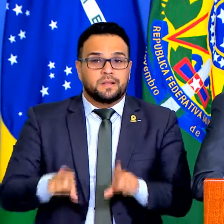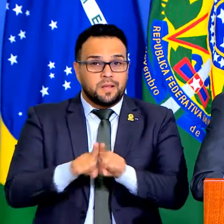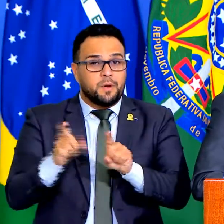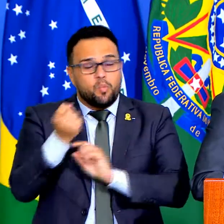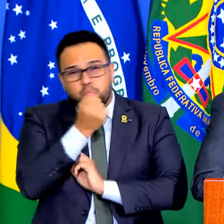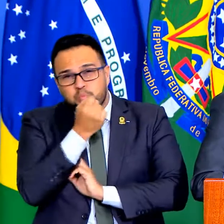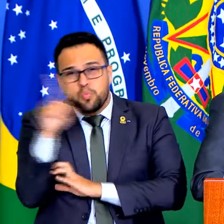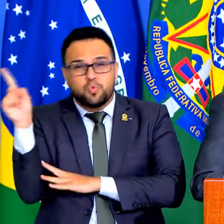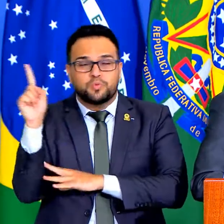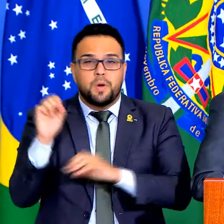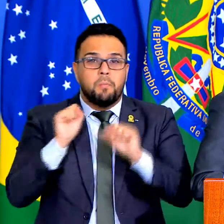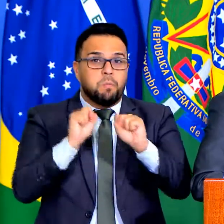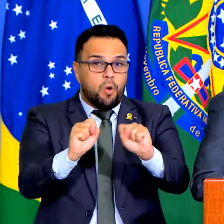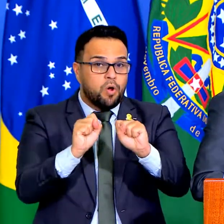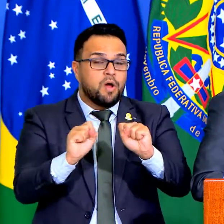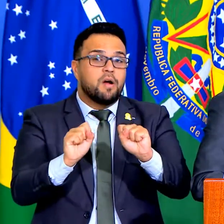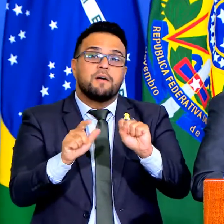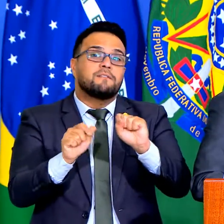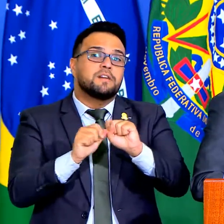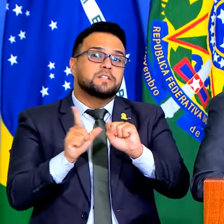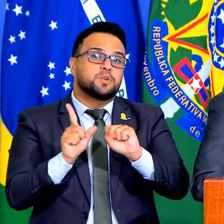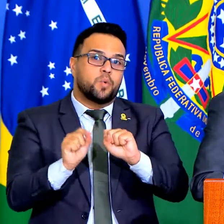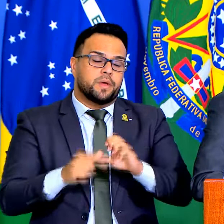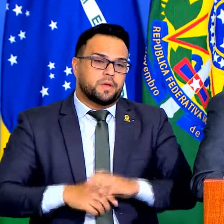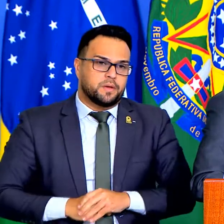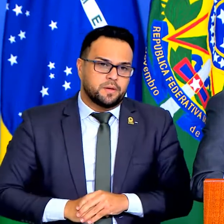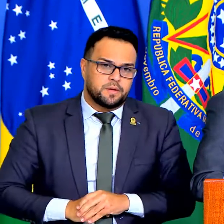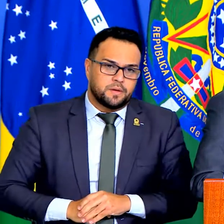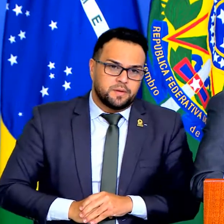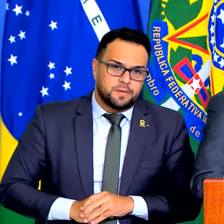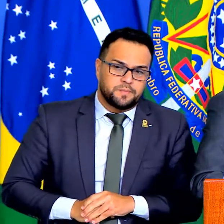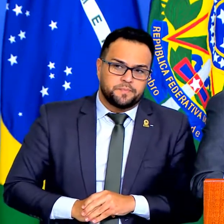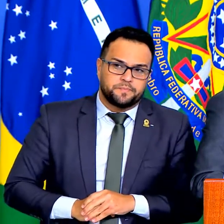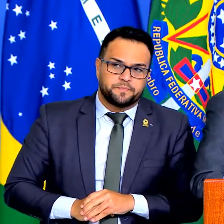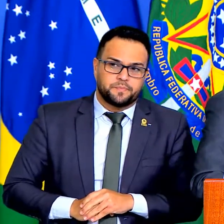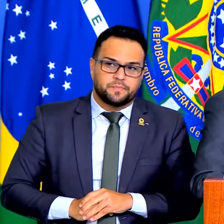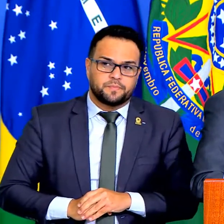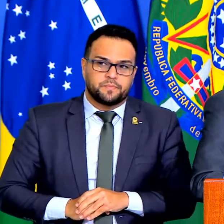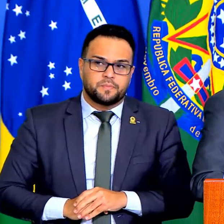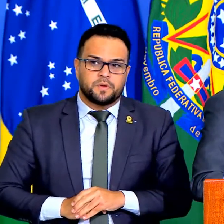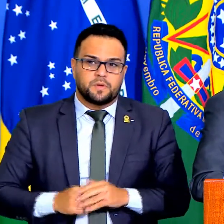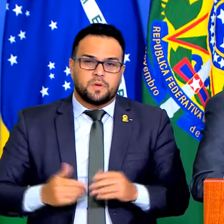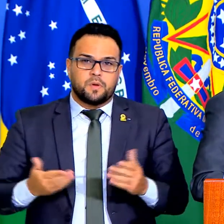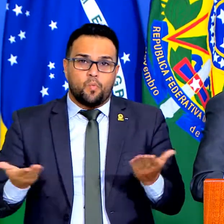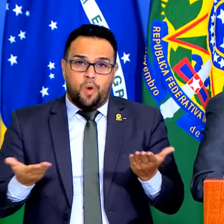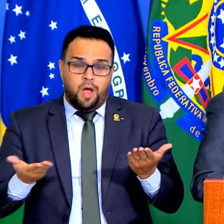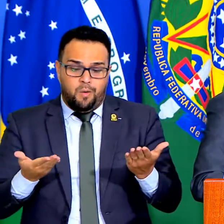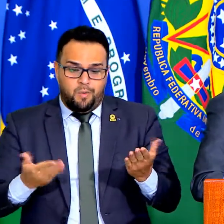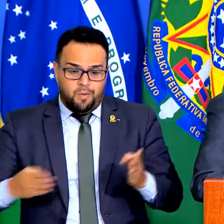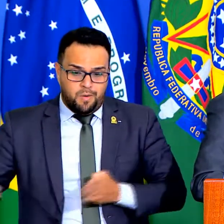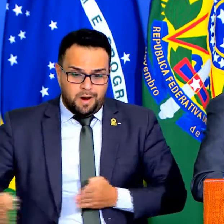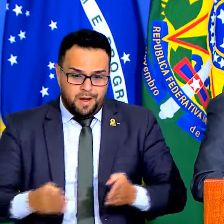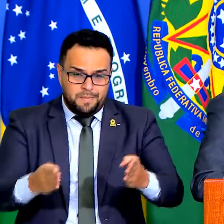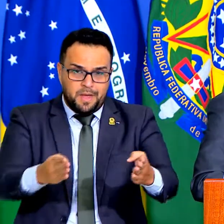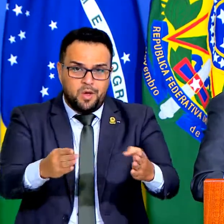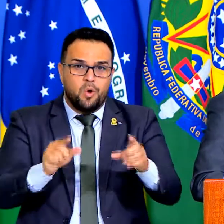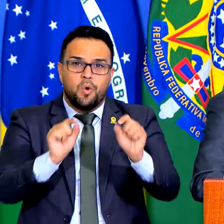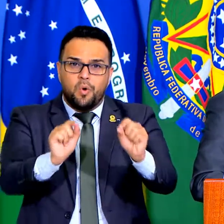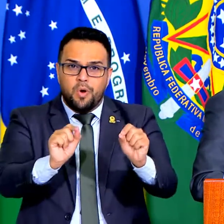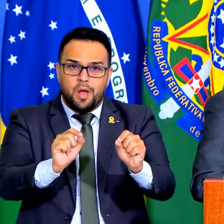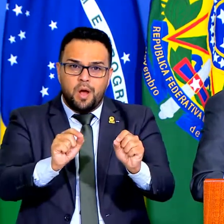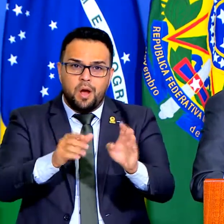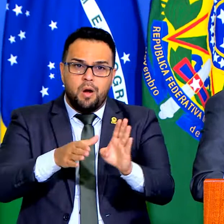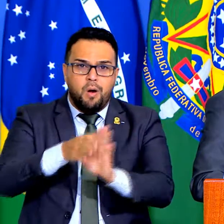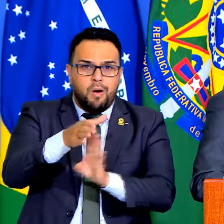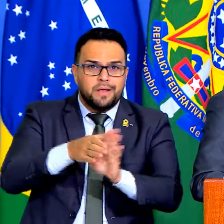que pode dizer realmente para que caminho nós devemos seguir, obviamente se orientando na vontade